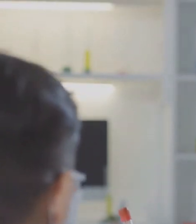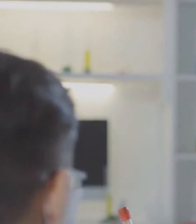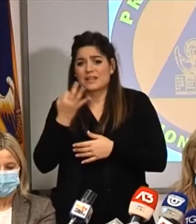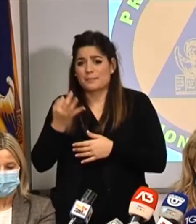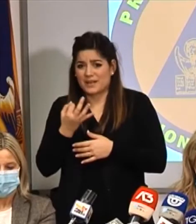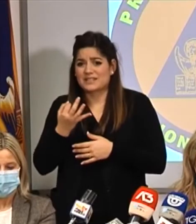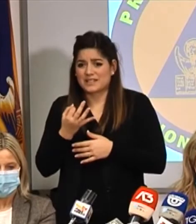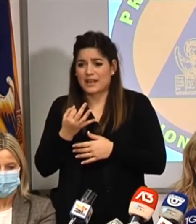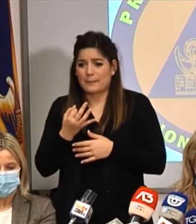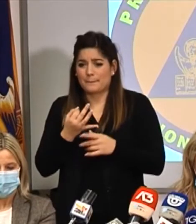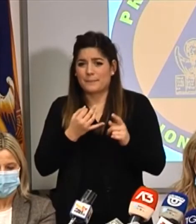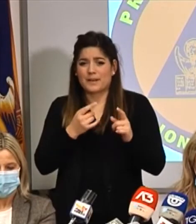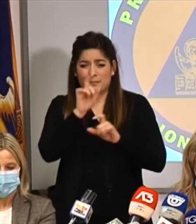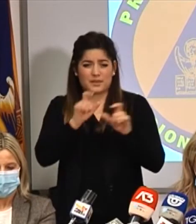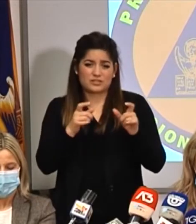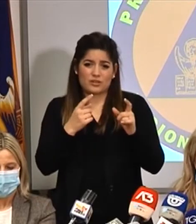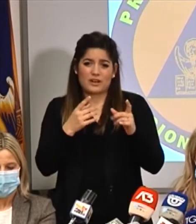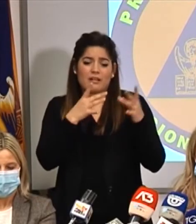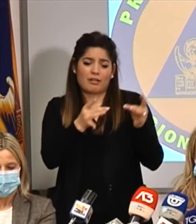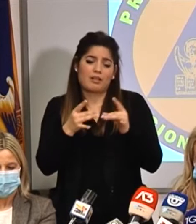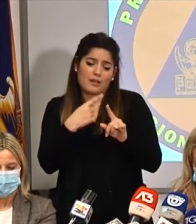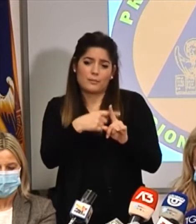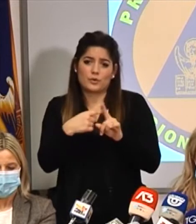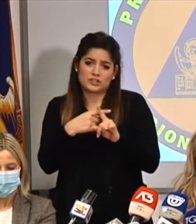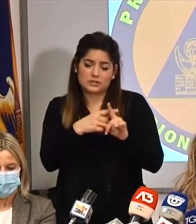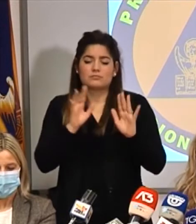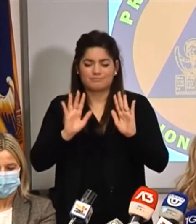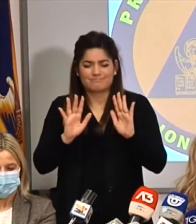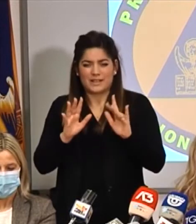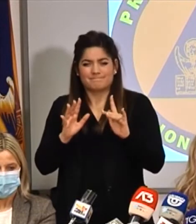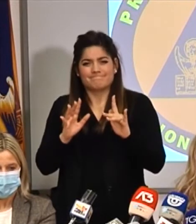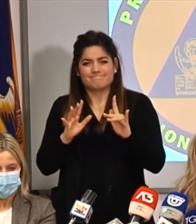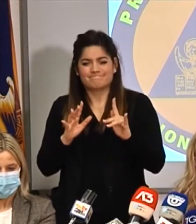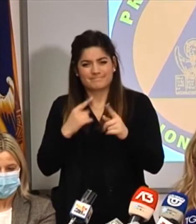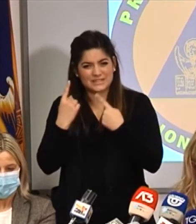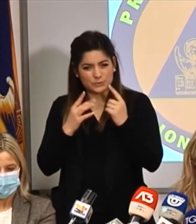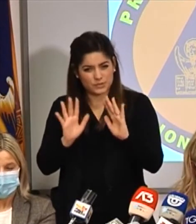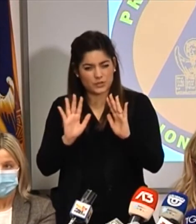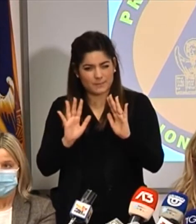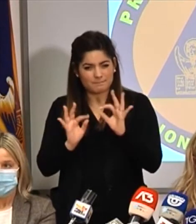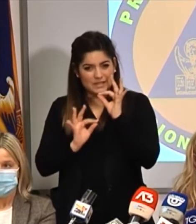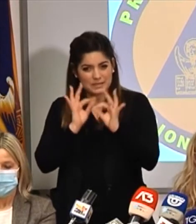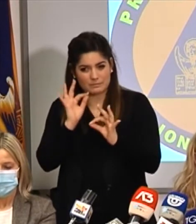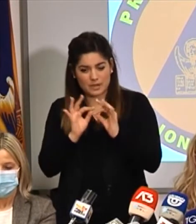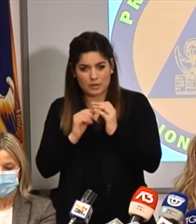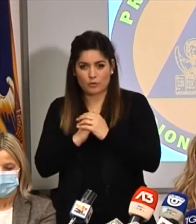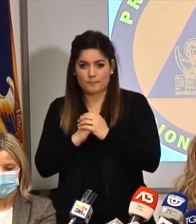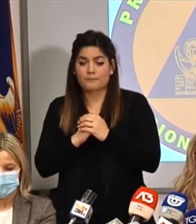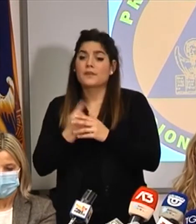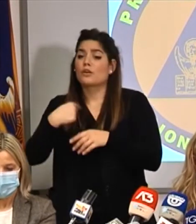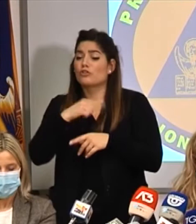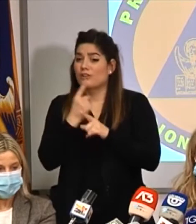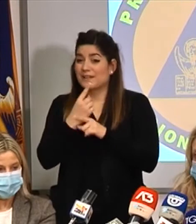perché intanto riusciamo a capire come ci collochiamo nell'ambito del contesto